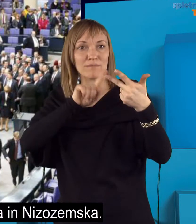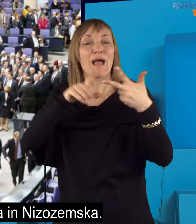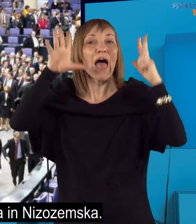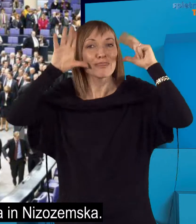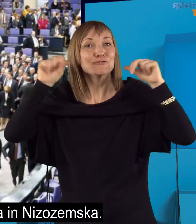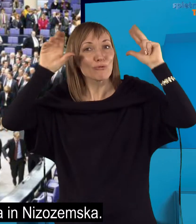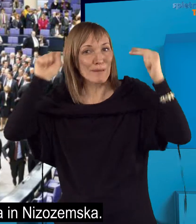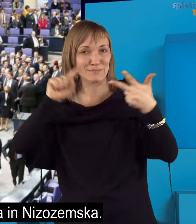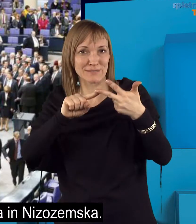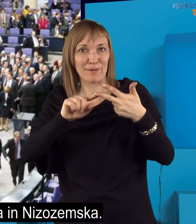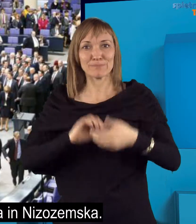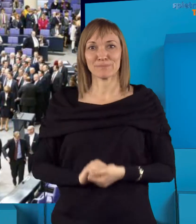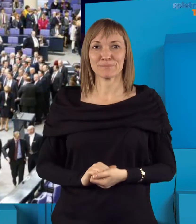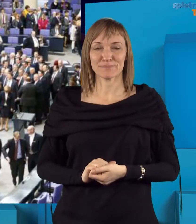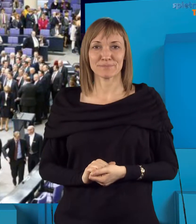Španija in Nizozemska.